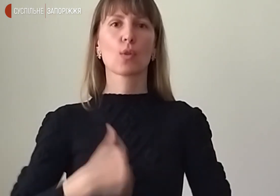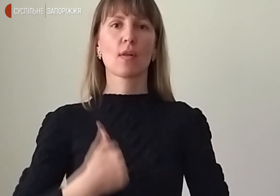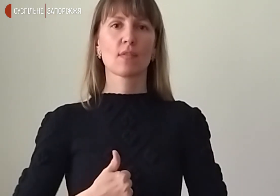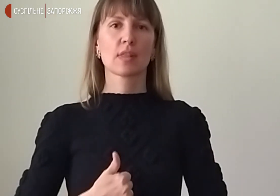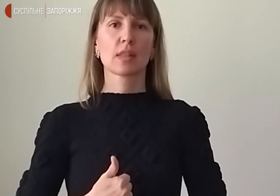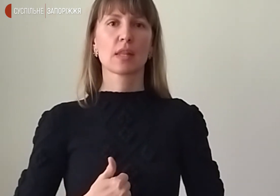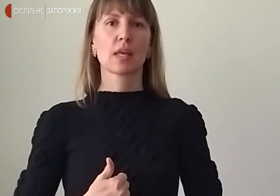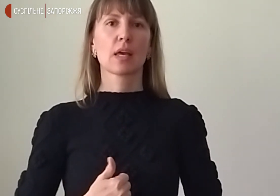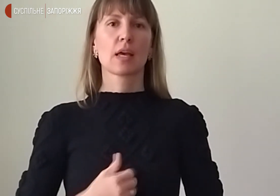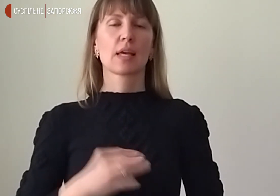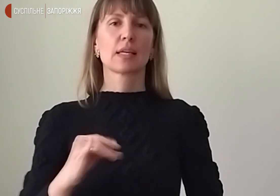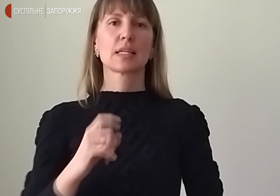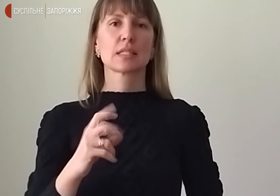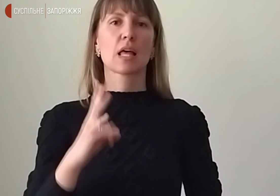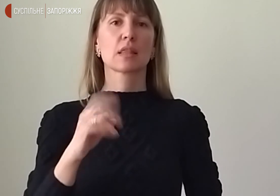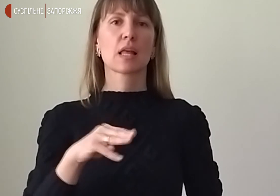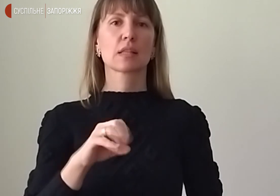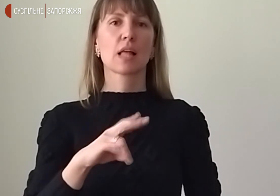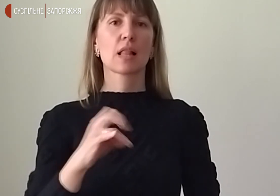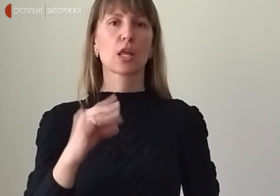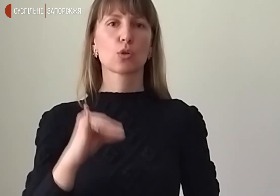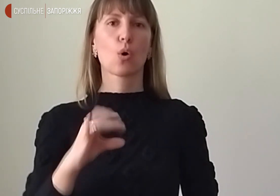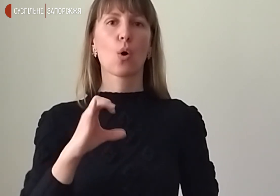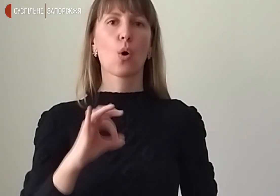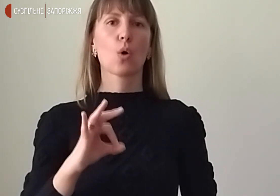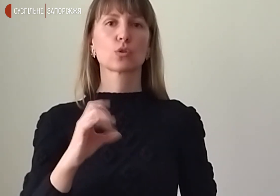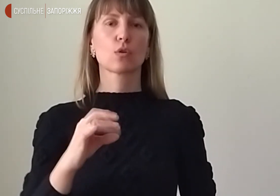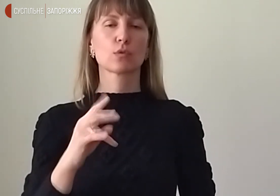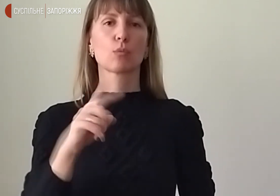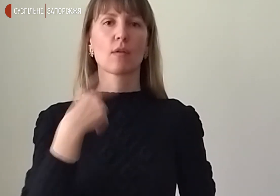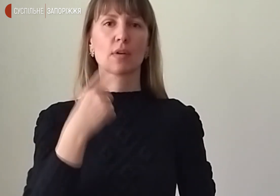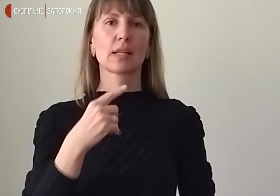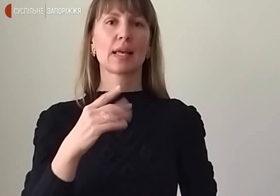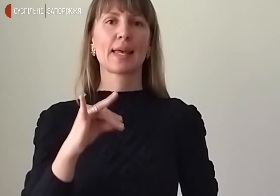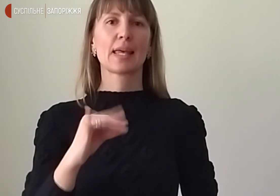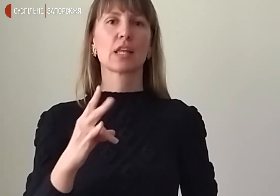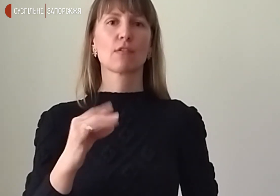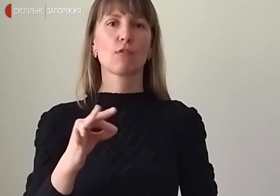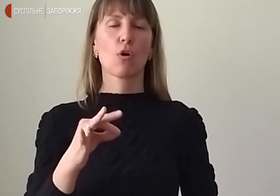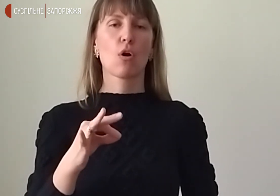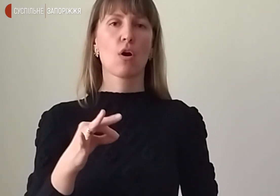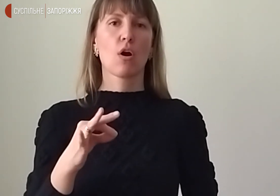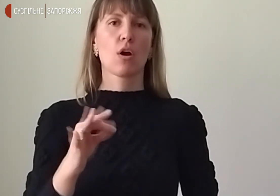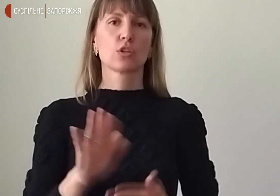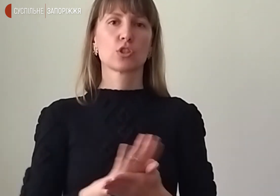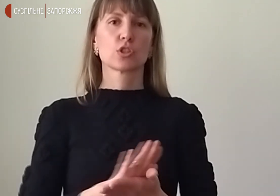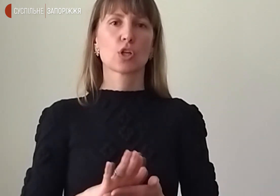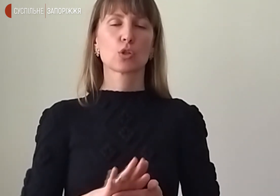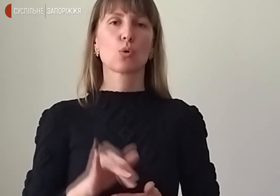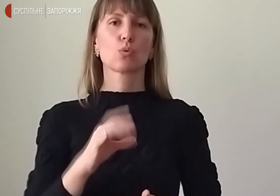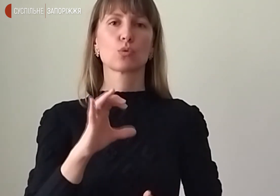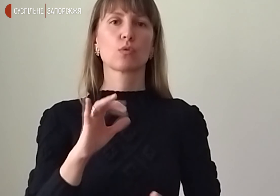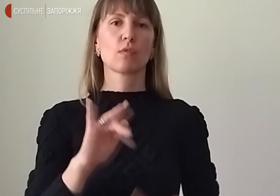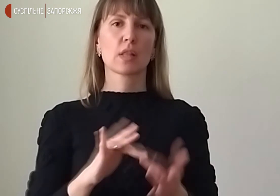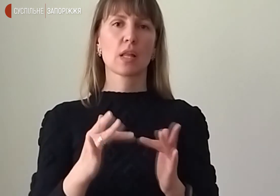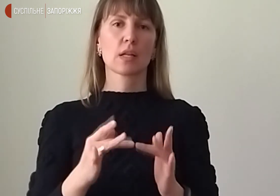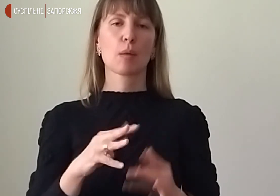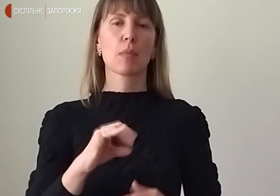Та й з Наталією Островською говоритимуть про інфогігієну у соцмережах. Отож, згадатися разом із Суспільним. Бережіть